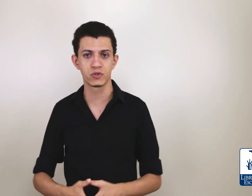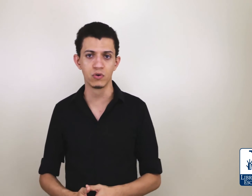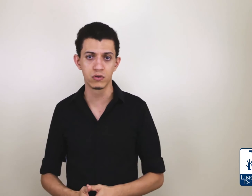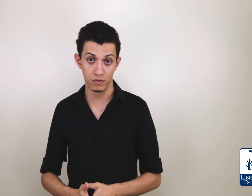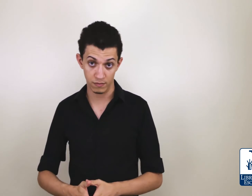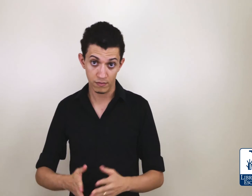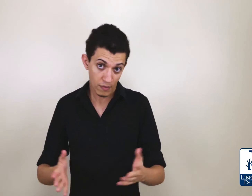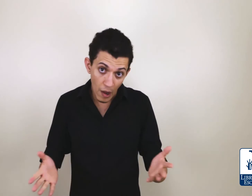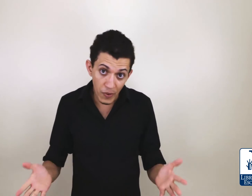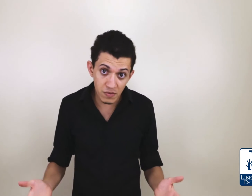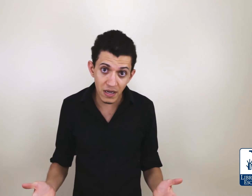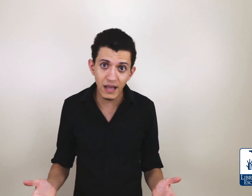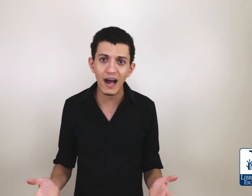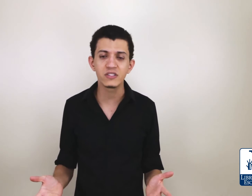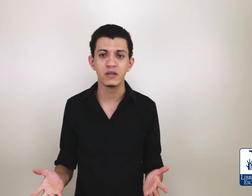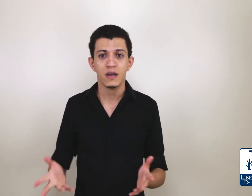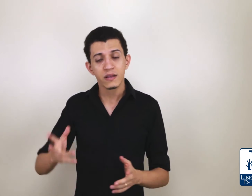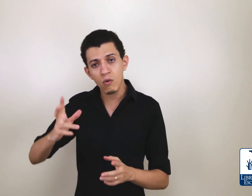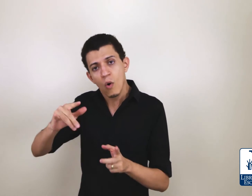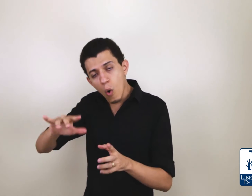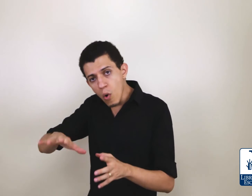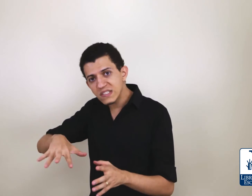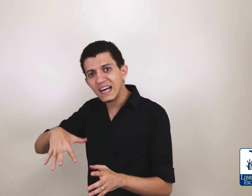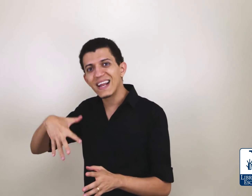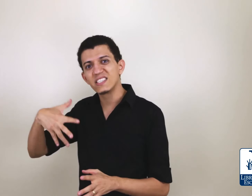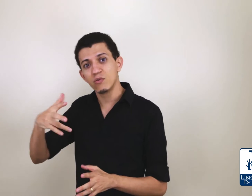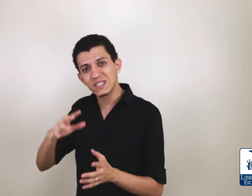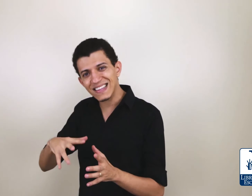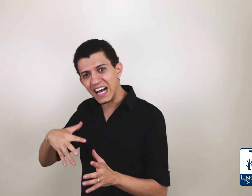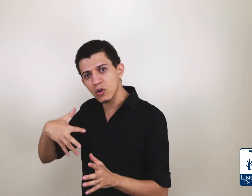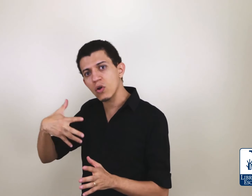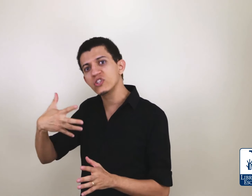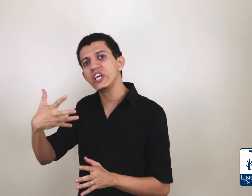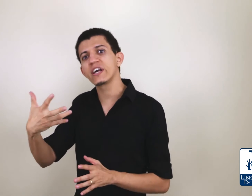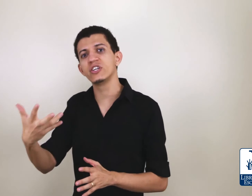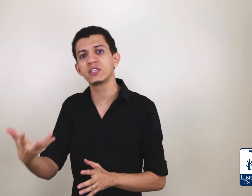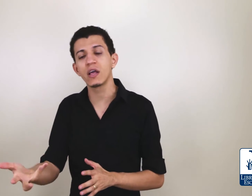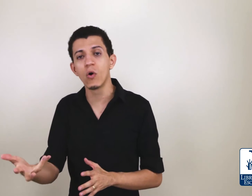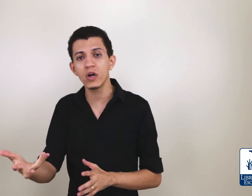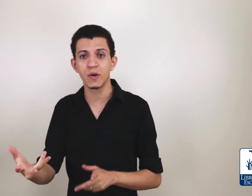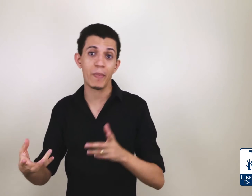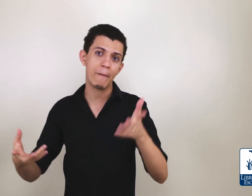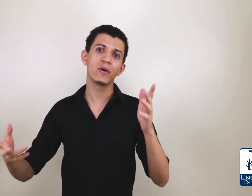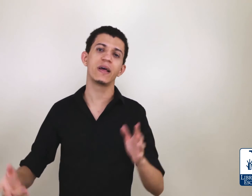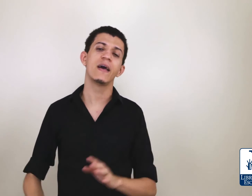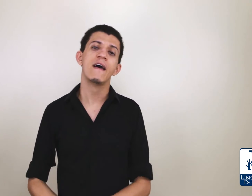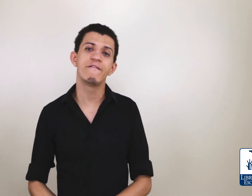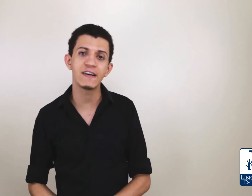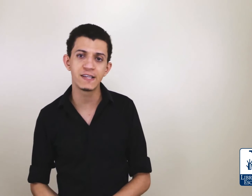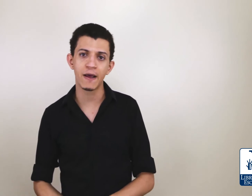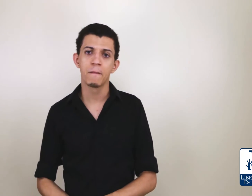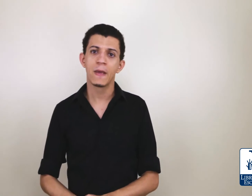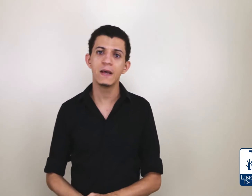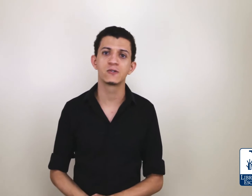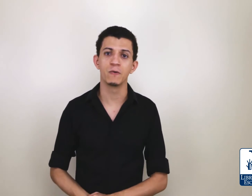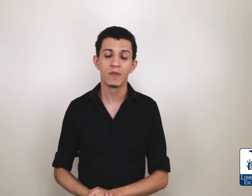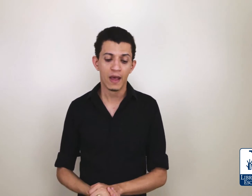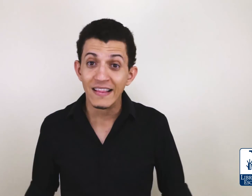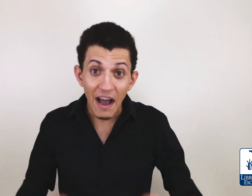o surdo? É a possibilidade. Então, usa a tecnologia que a gente tem hoje para poder fazer isso. Está